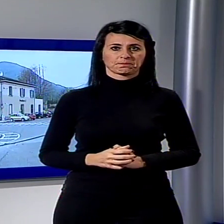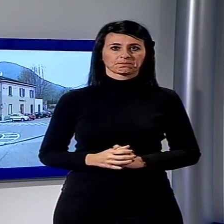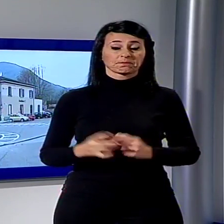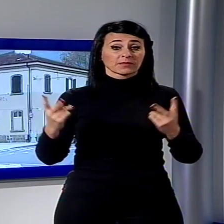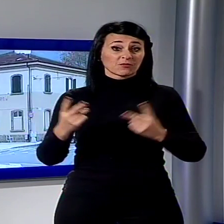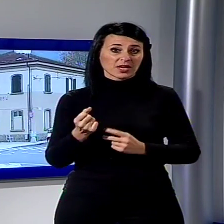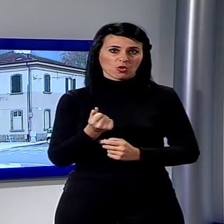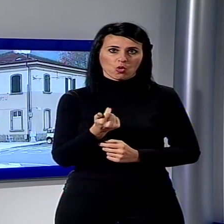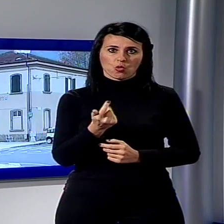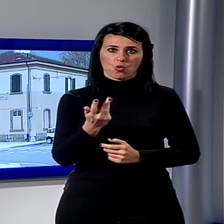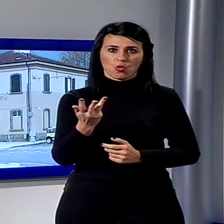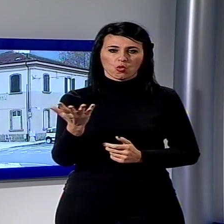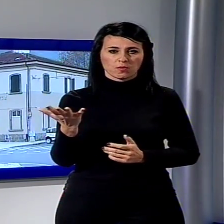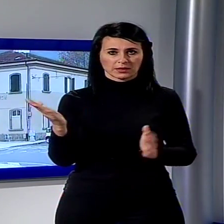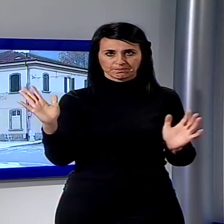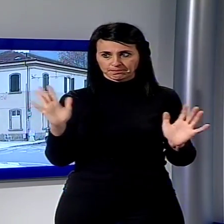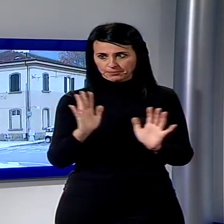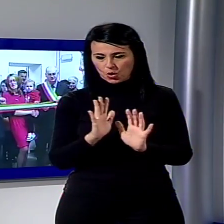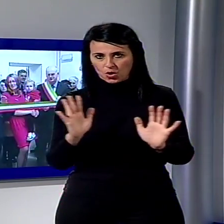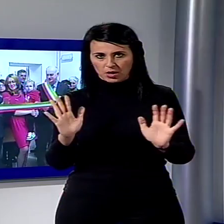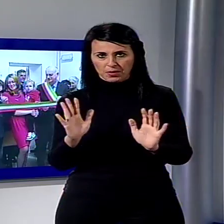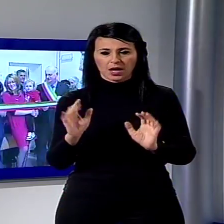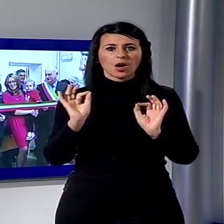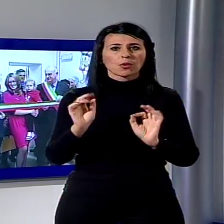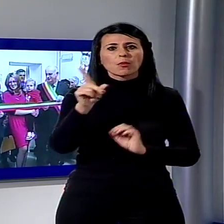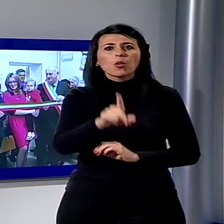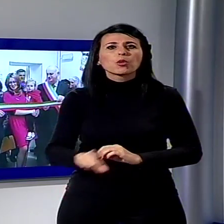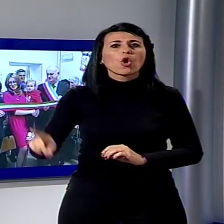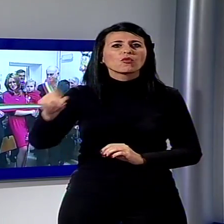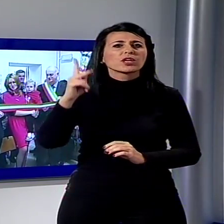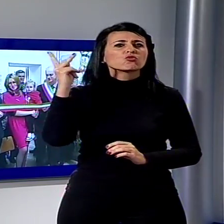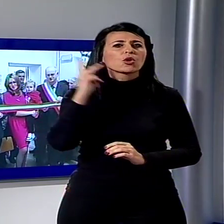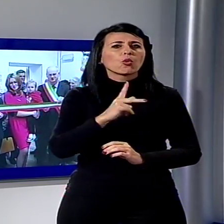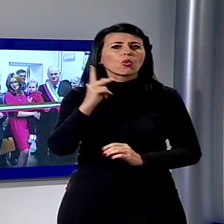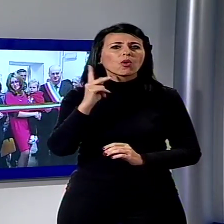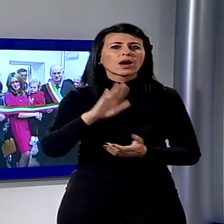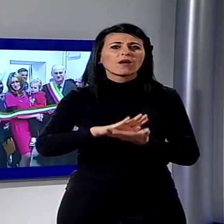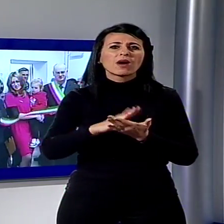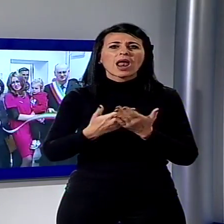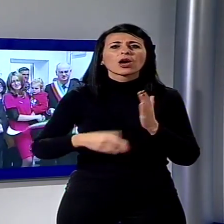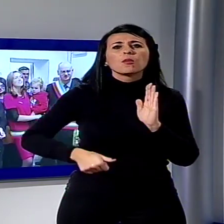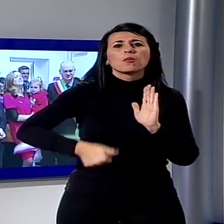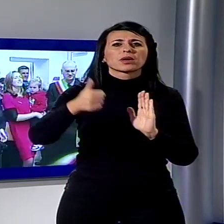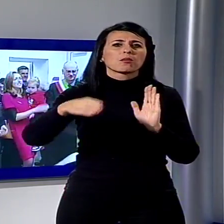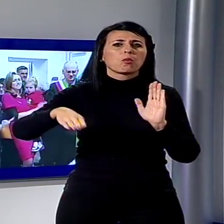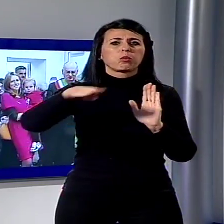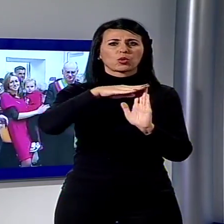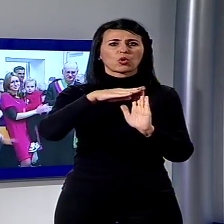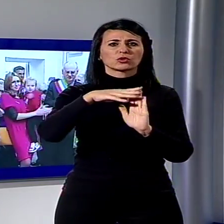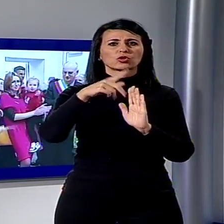non lasciano spazio a dubbi. provincia di Lucca è tra i primi posti a livello regionale per il numero di episodi di violenza contro le donne,